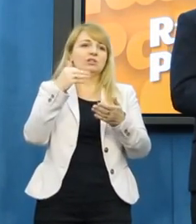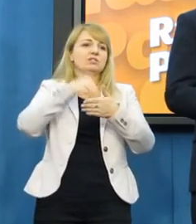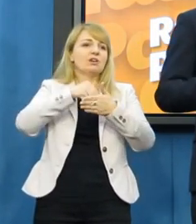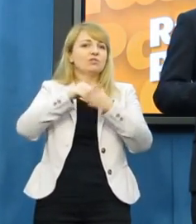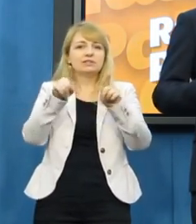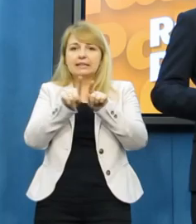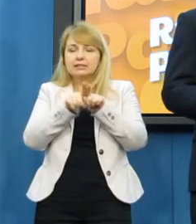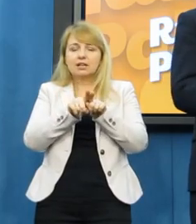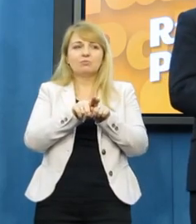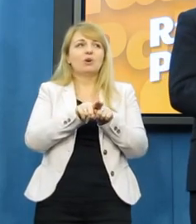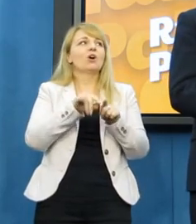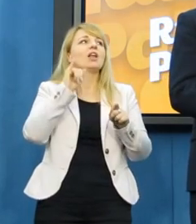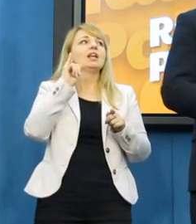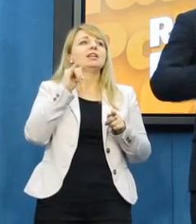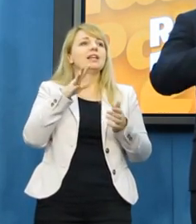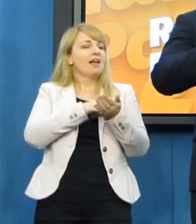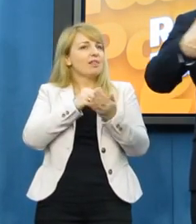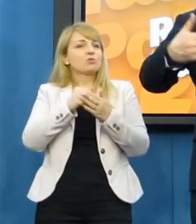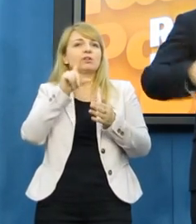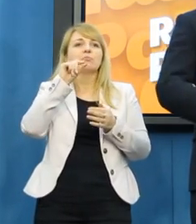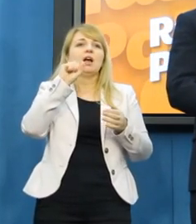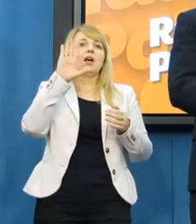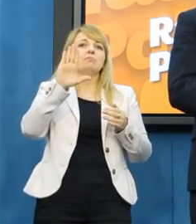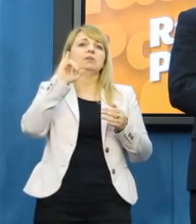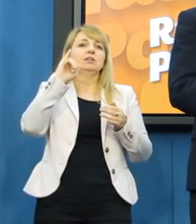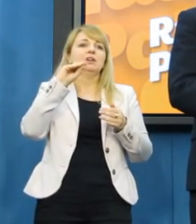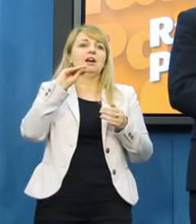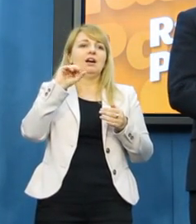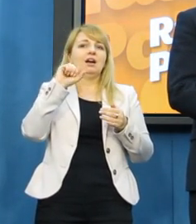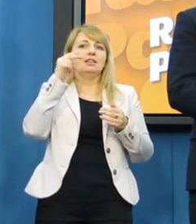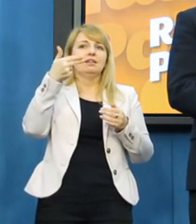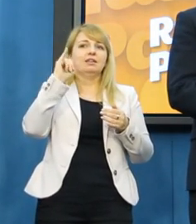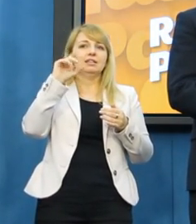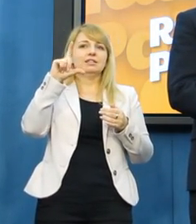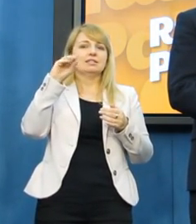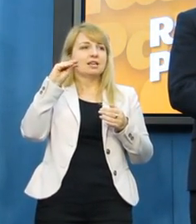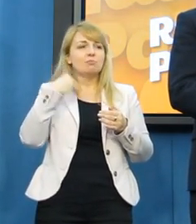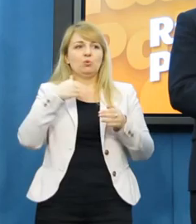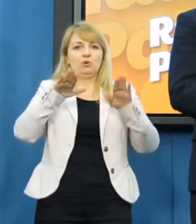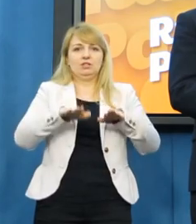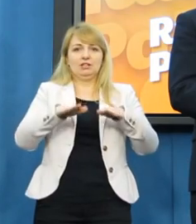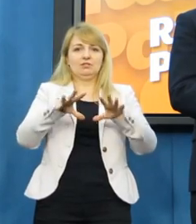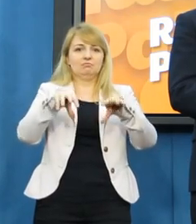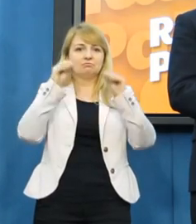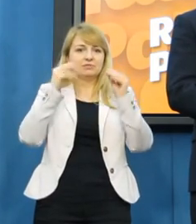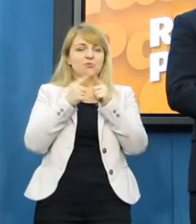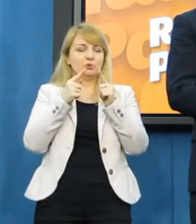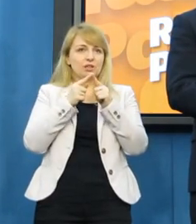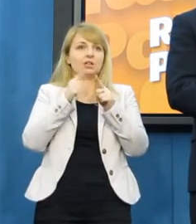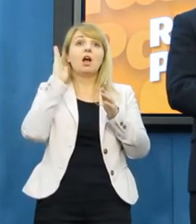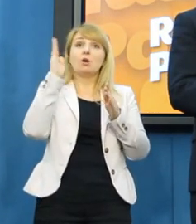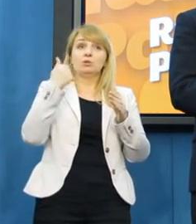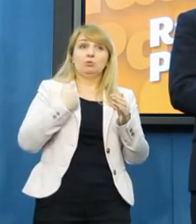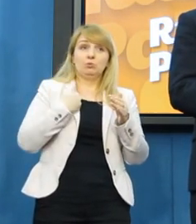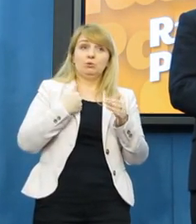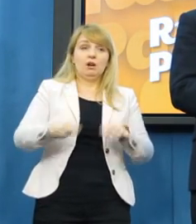się tak samo. W Pabianicach to wyglądało w ten sposób, że najpierw siedzieli na początku spotkania, po czym stali, zaczęli głośno stukać